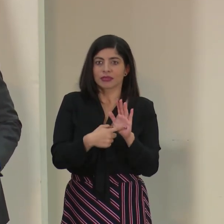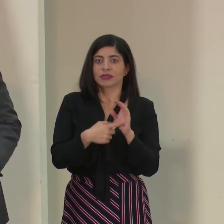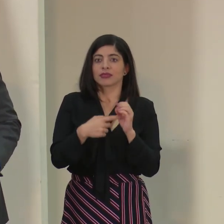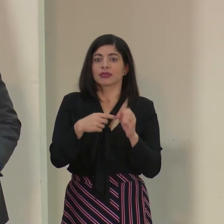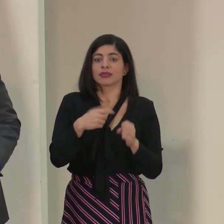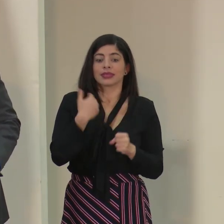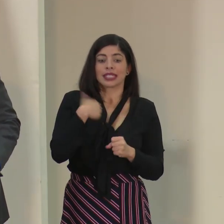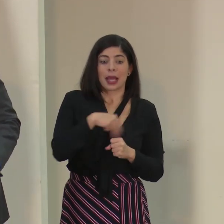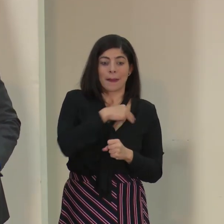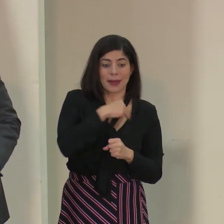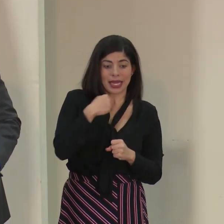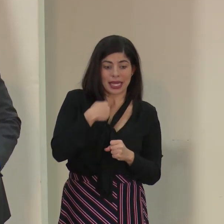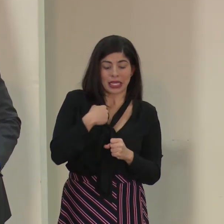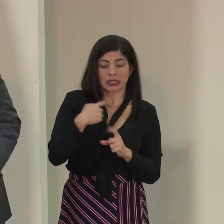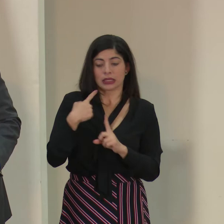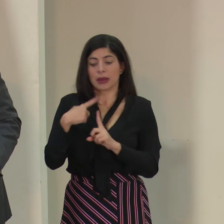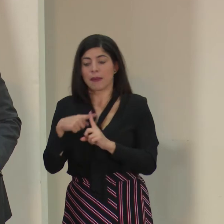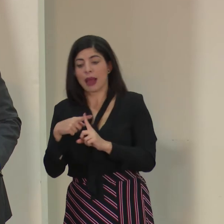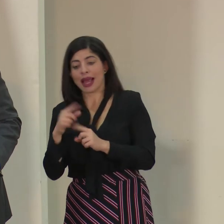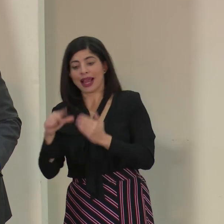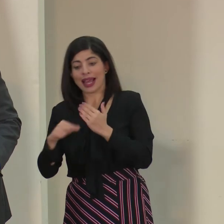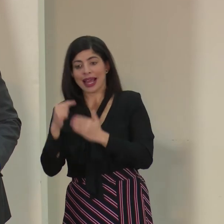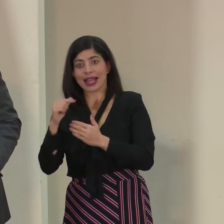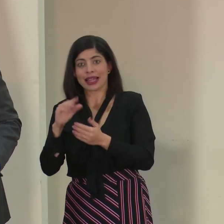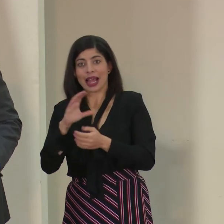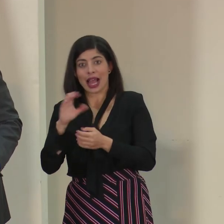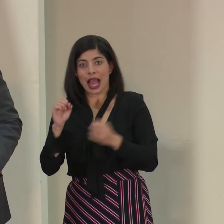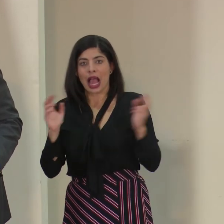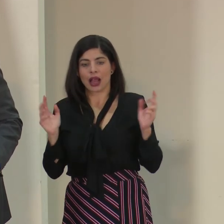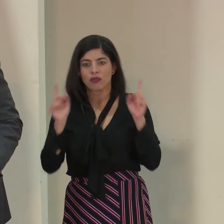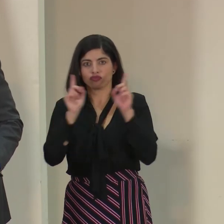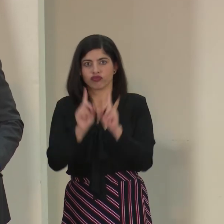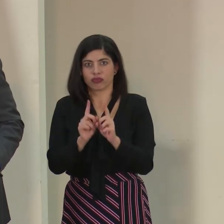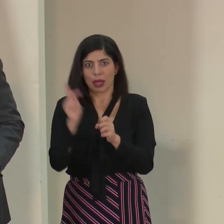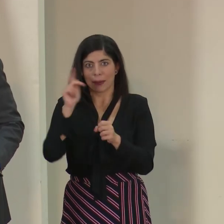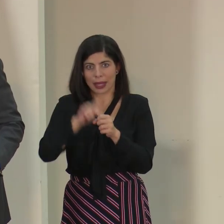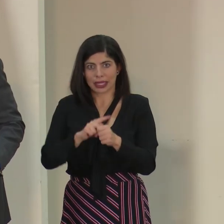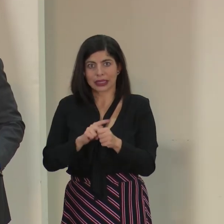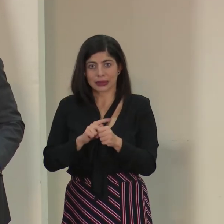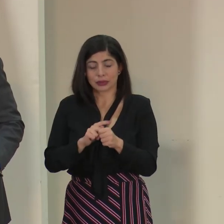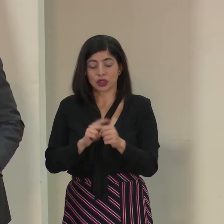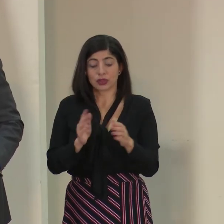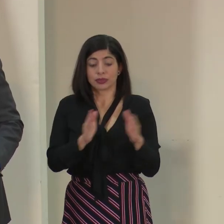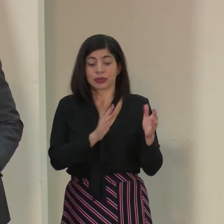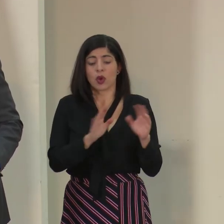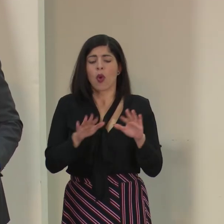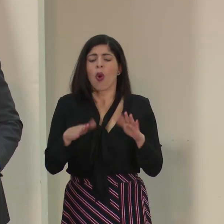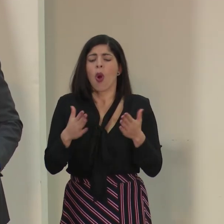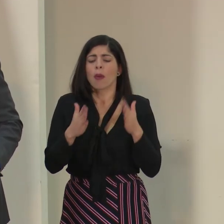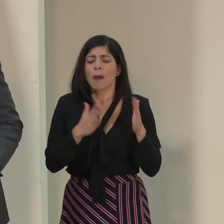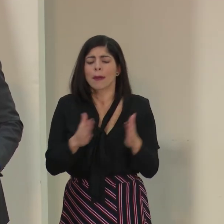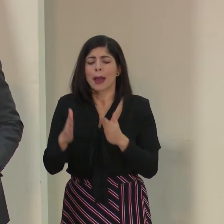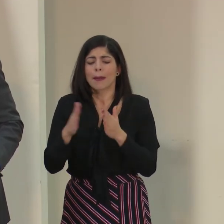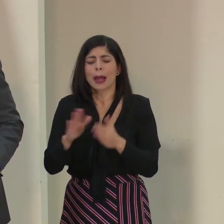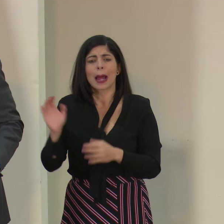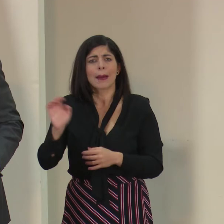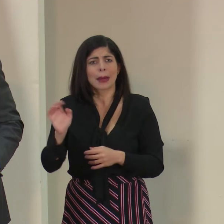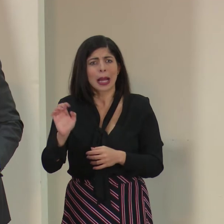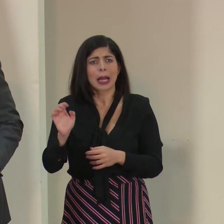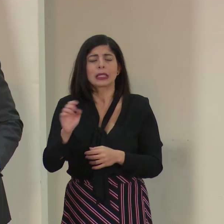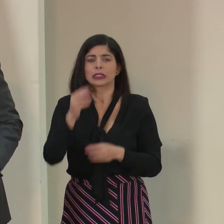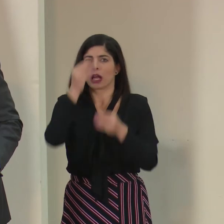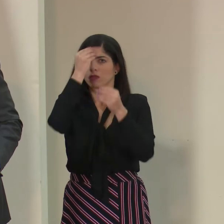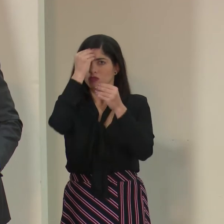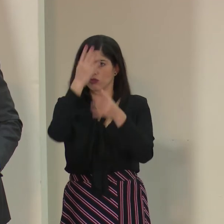tanto del señor ministro como del gerente médico de la Caja. En materia de preparación para emergencias, recordemos que